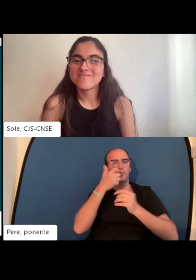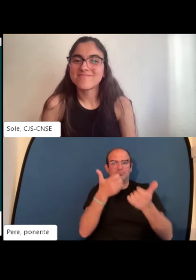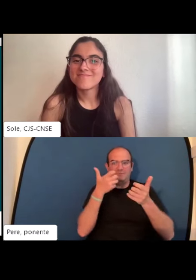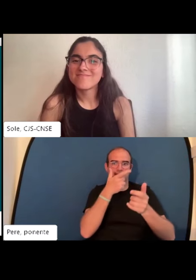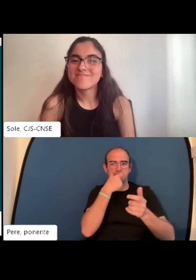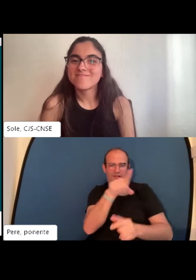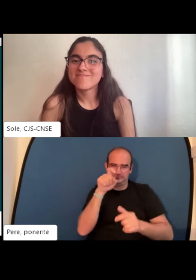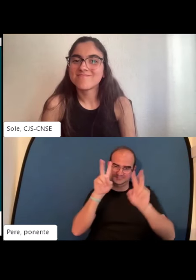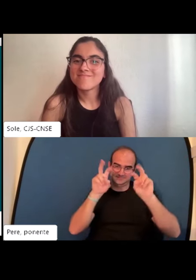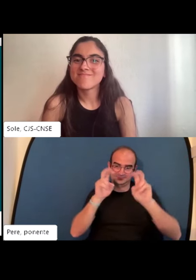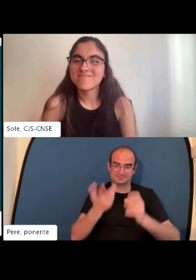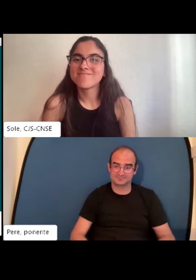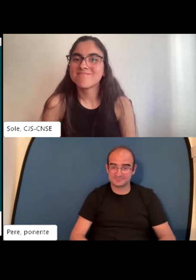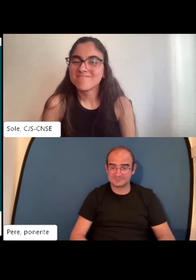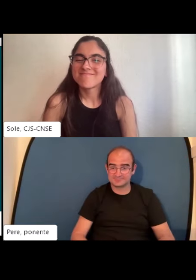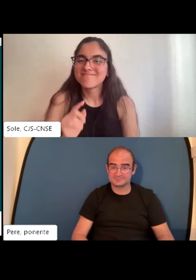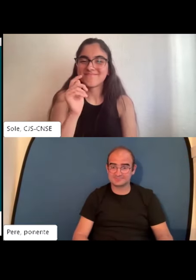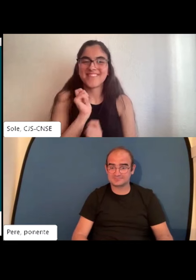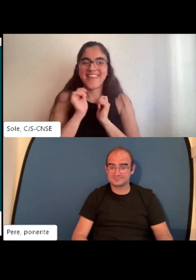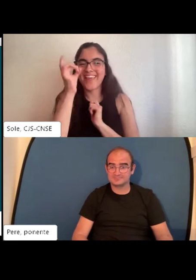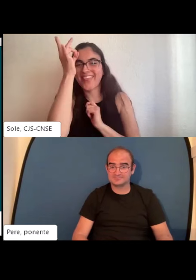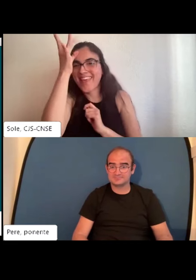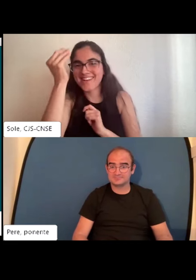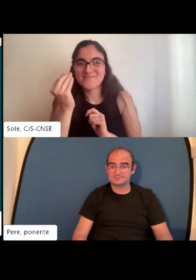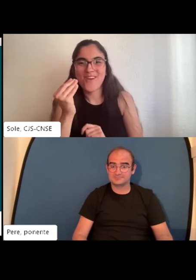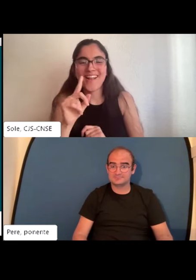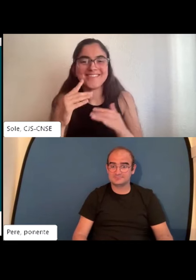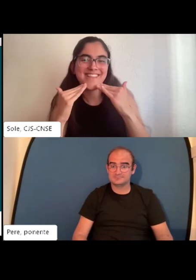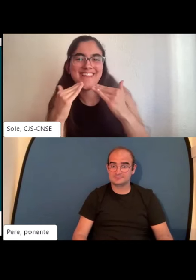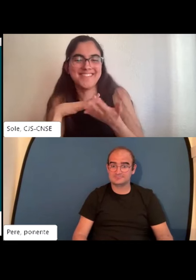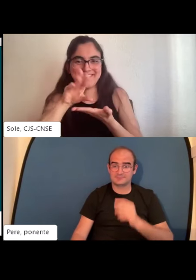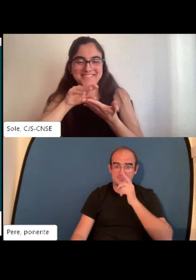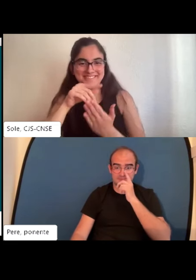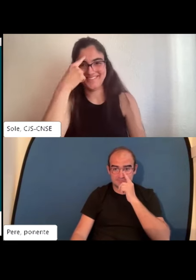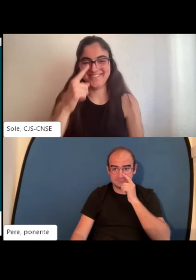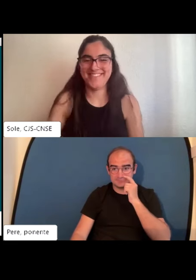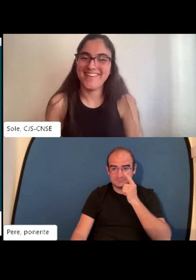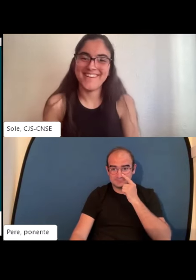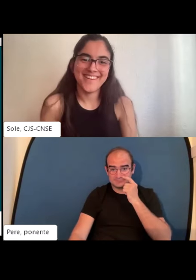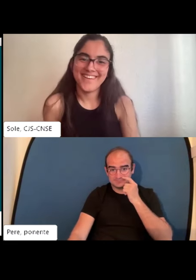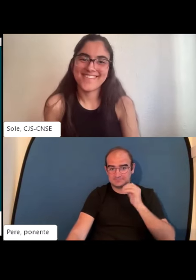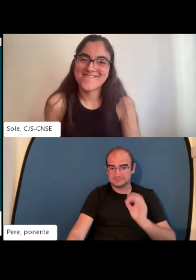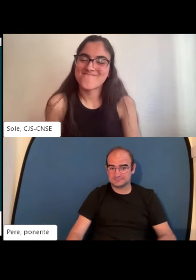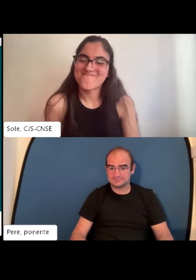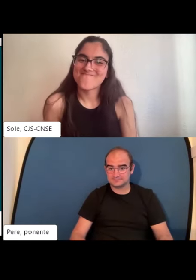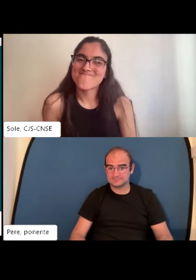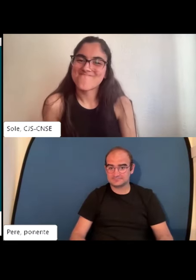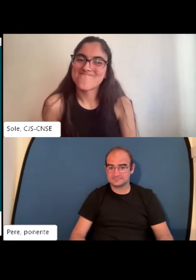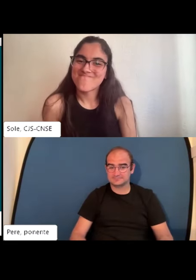currículums adaptados dependiendo de la profesión para enfermeras o para otros gremios y